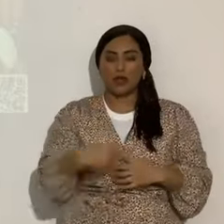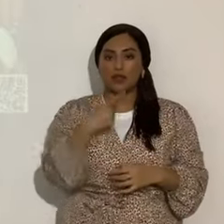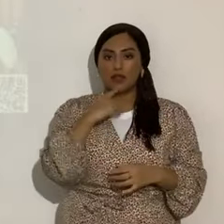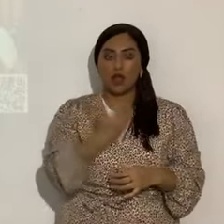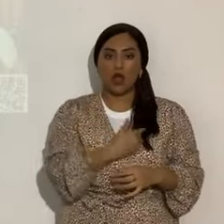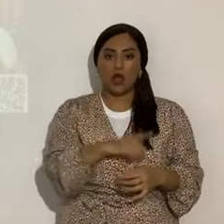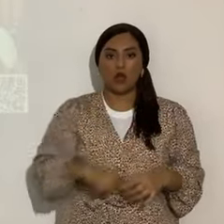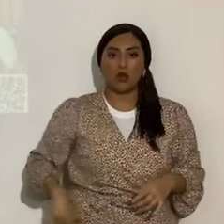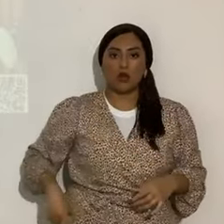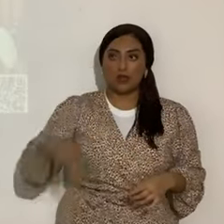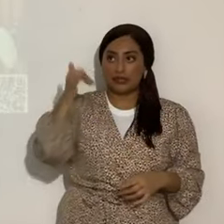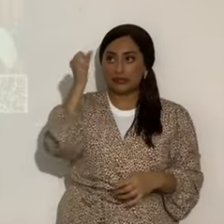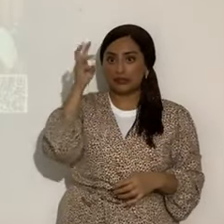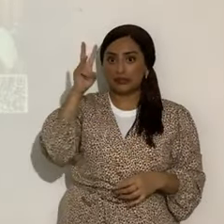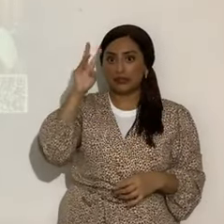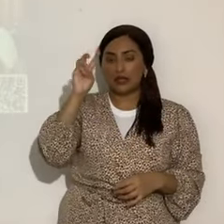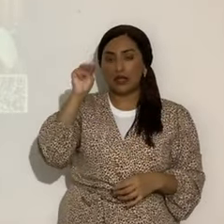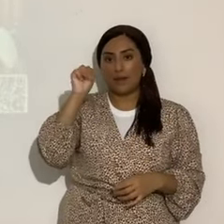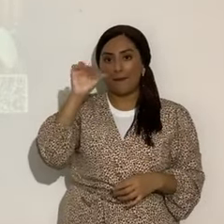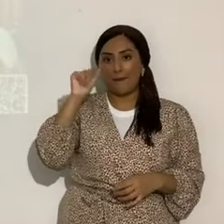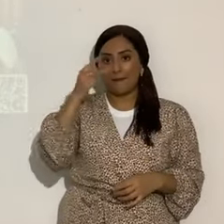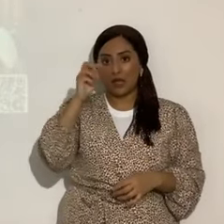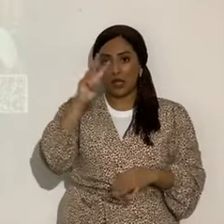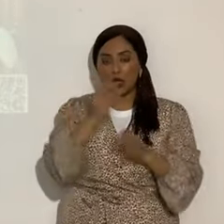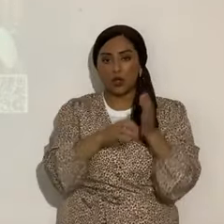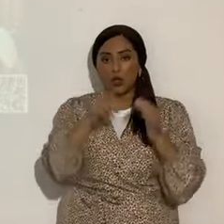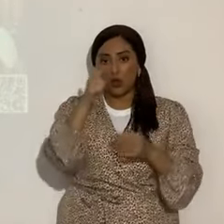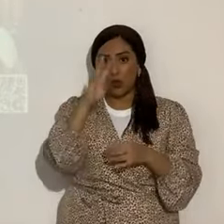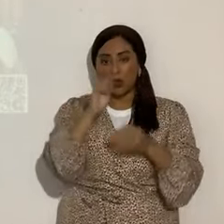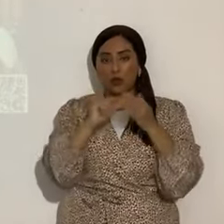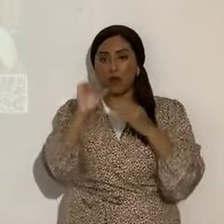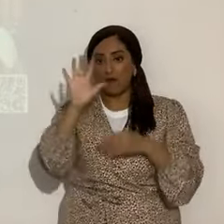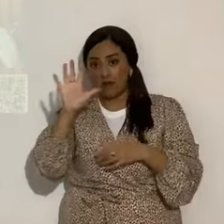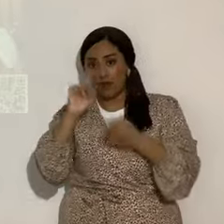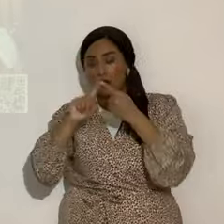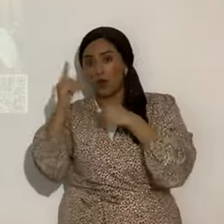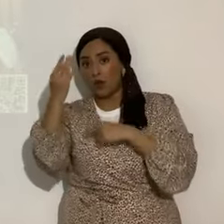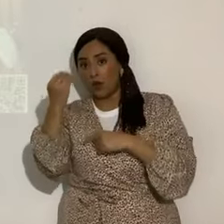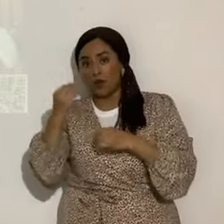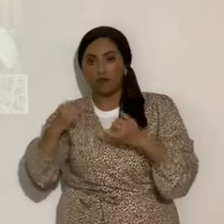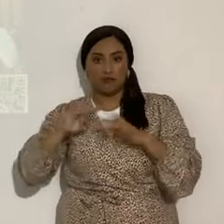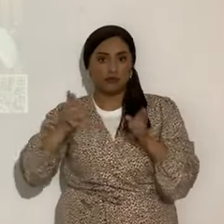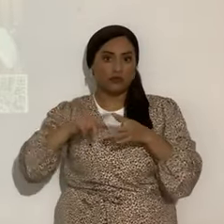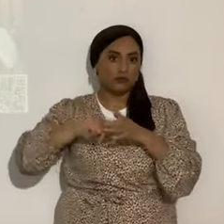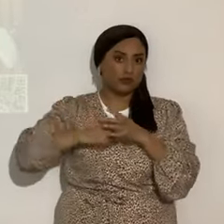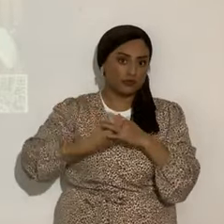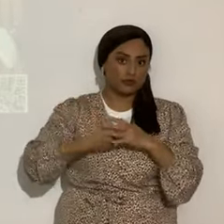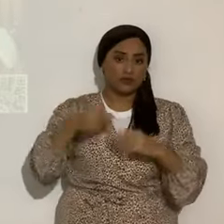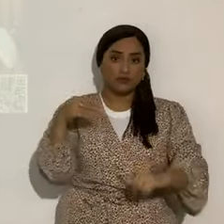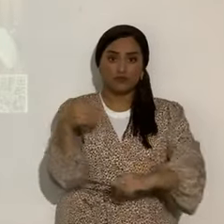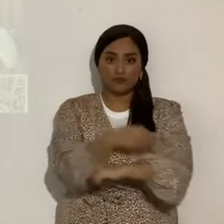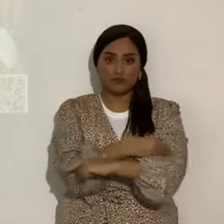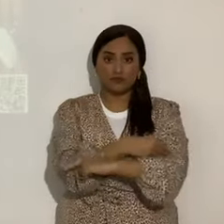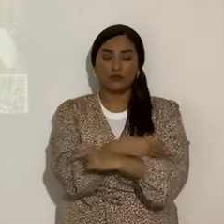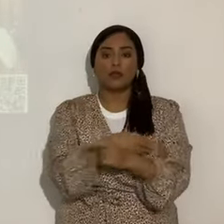Adón, ya es formación en Mateo 24, 5 al 14, ya empezaron. Y están bastante fuertes. Van a ser más